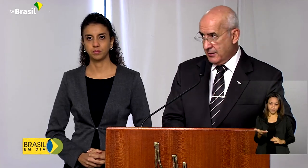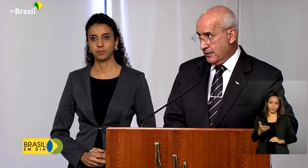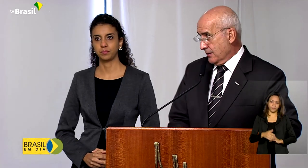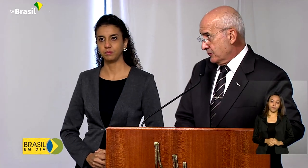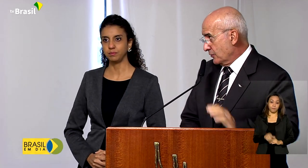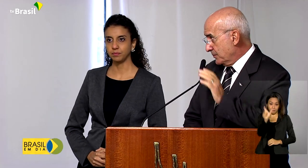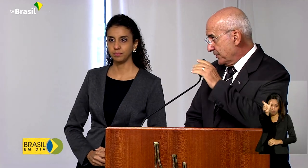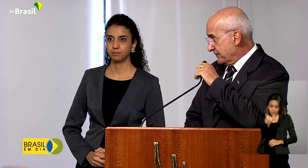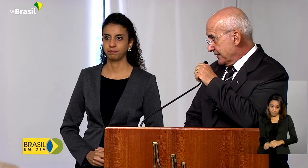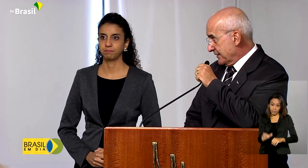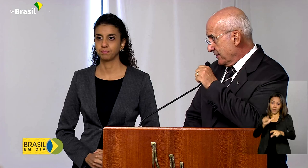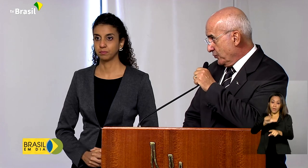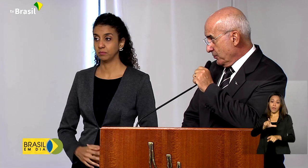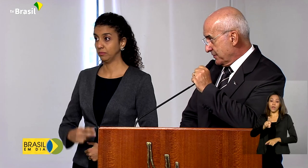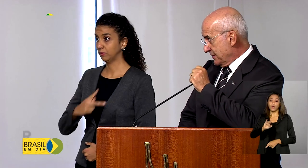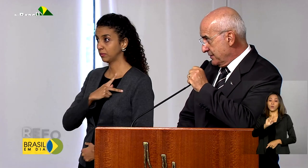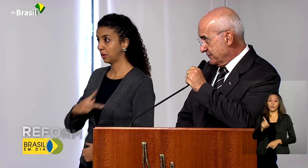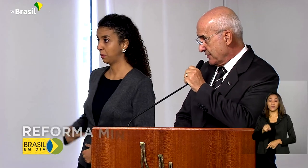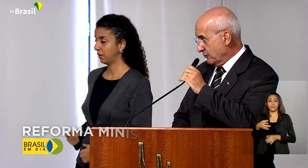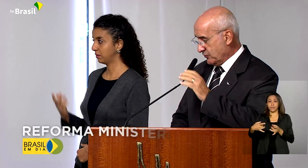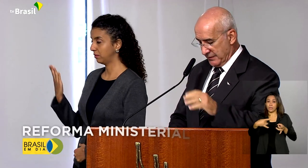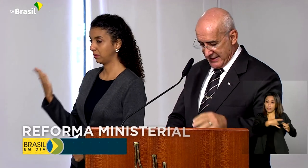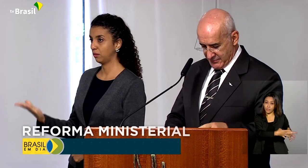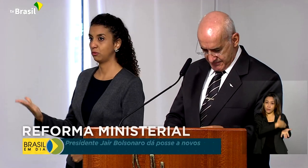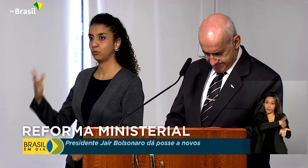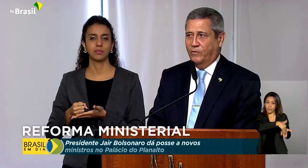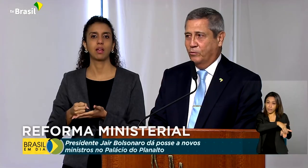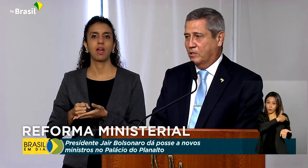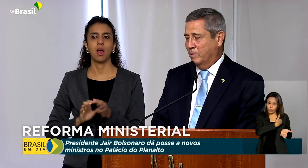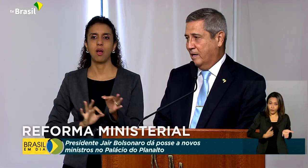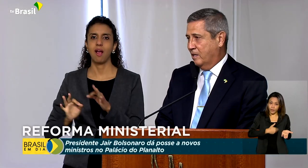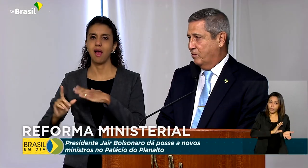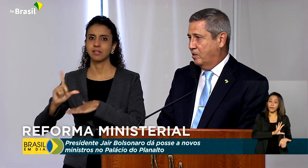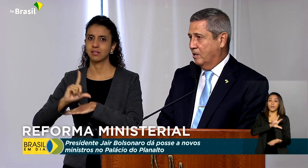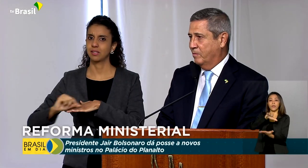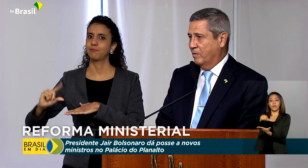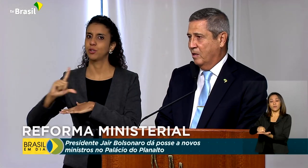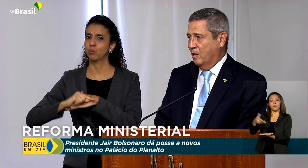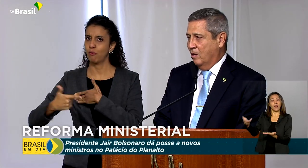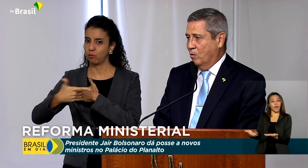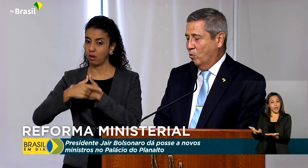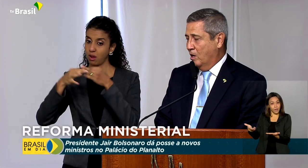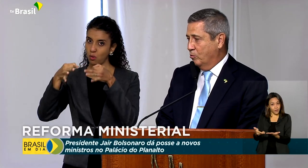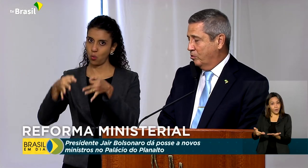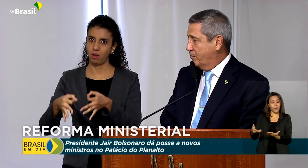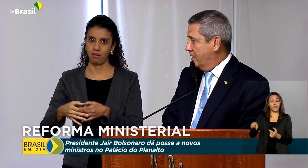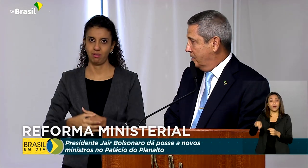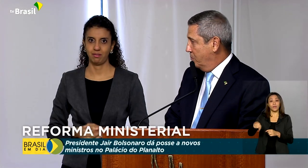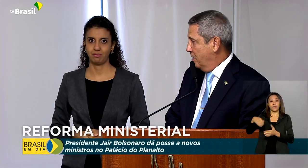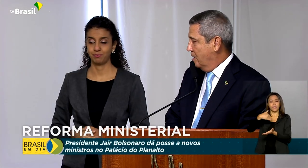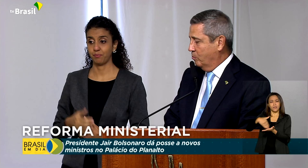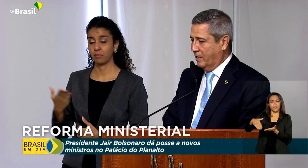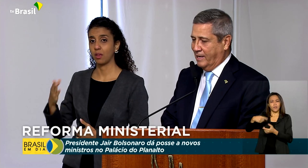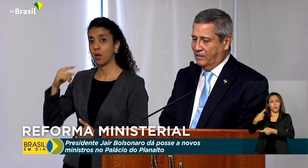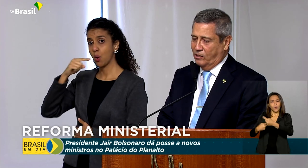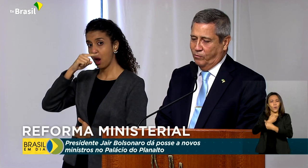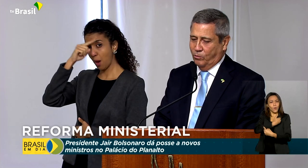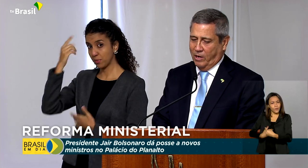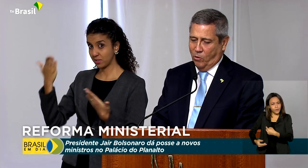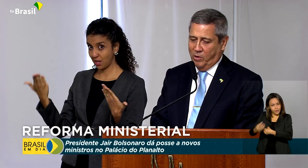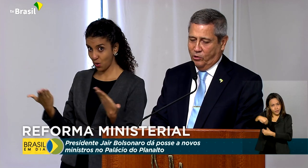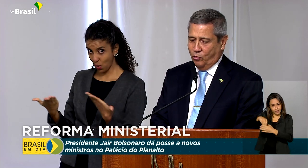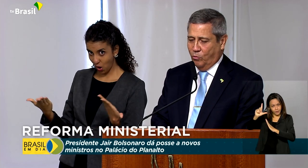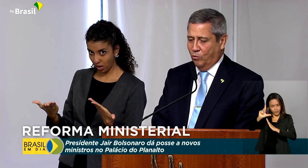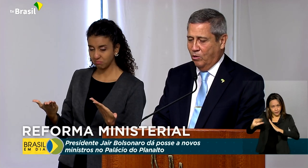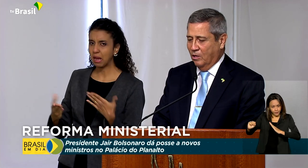Luiz Eduardo Ramos deixou a Secretaria de Governo e assumiu a Casa Civil, anteriormente ocupada por Braga Neto, que agora é o novo ministro da